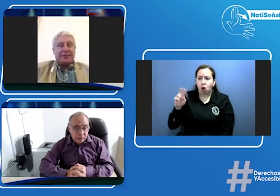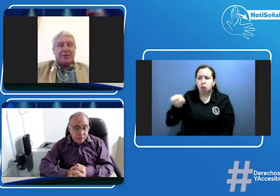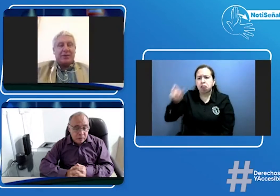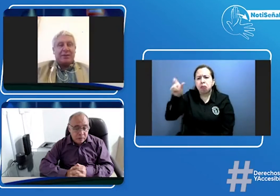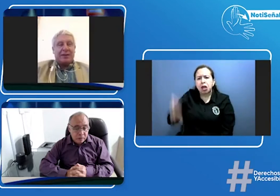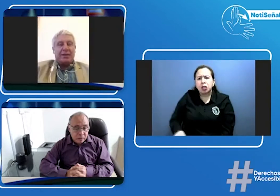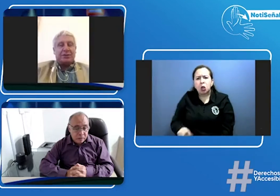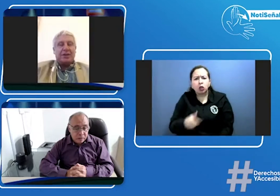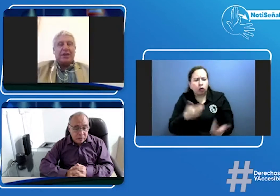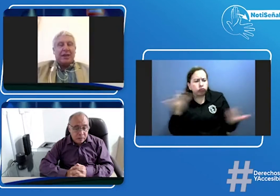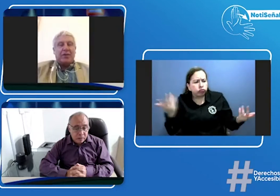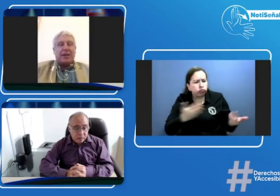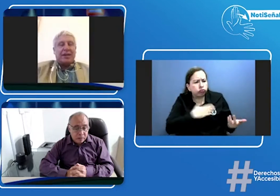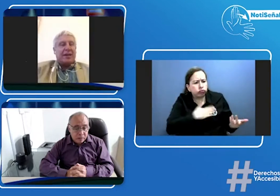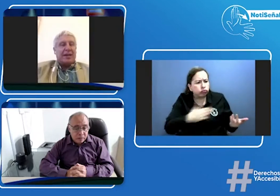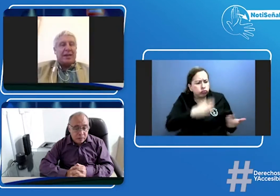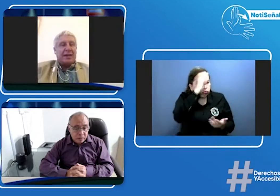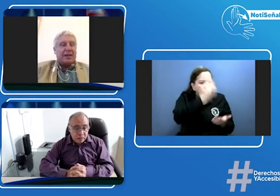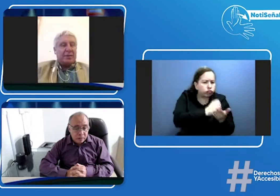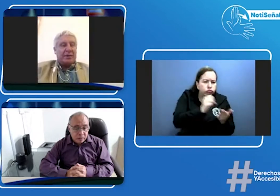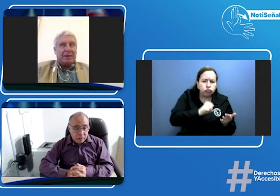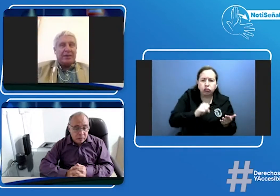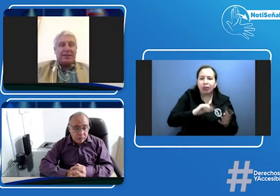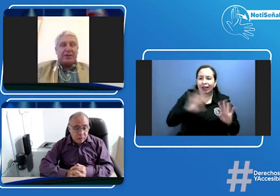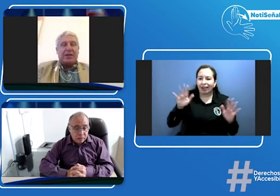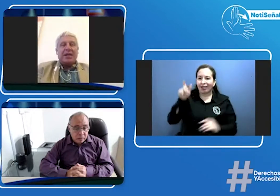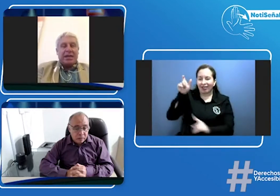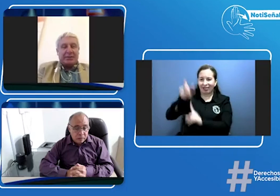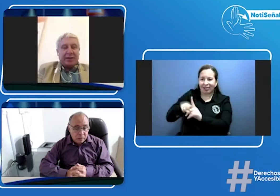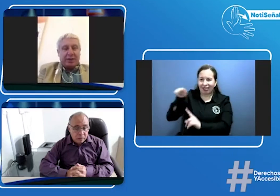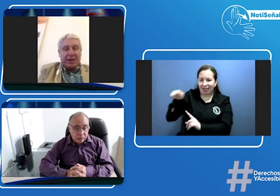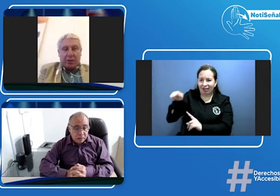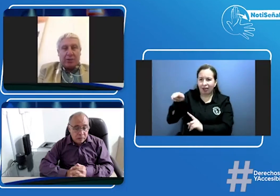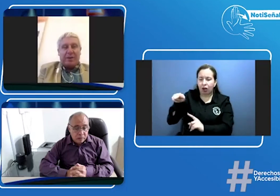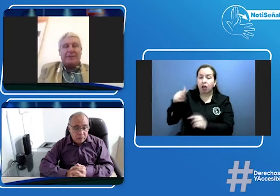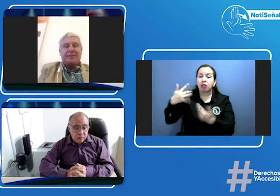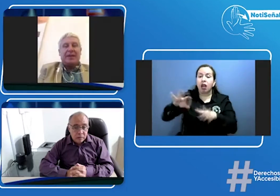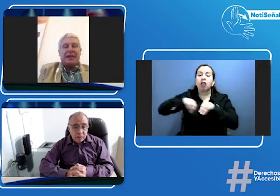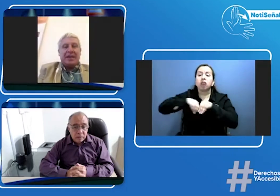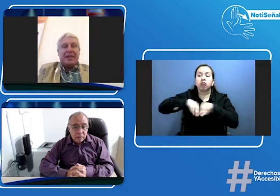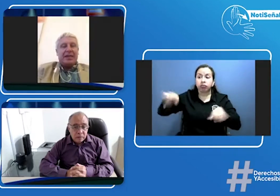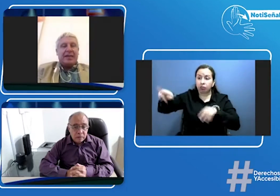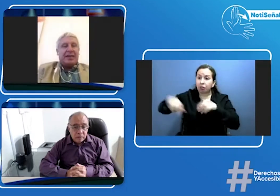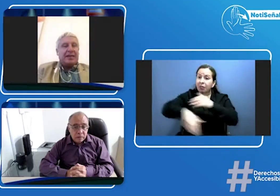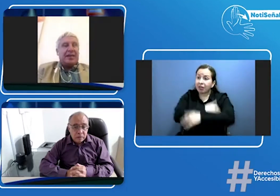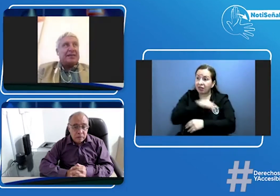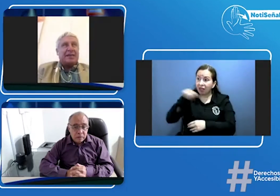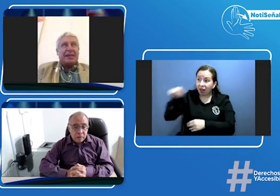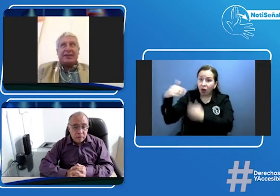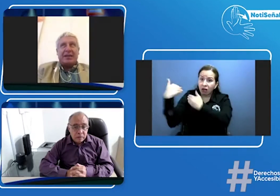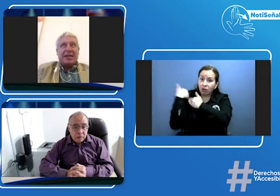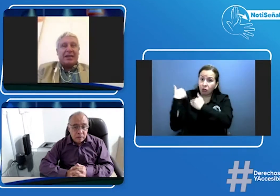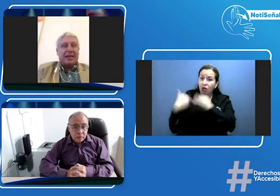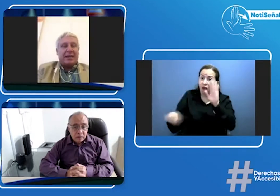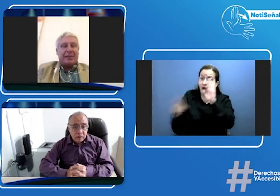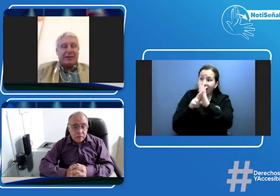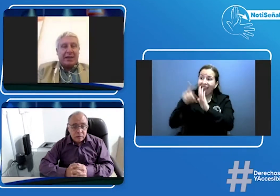tipo de comentarios él fue que el ministerio expidió la norma y él es el que la tiene que reglamentar